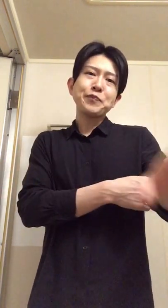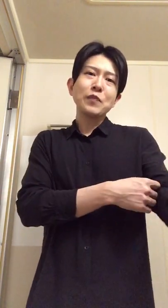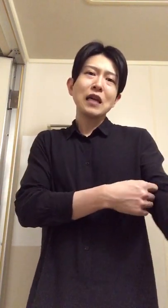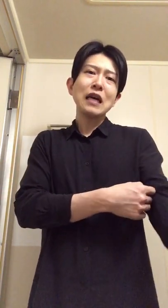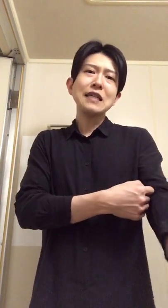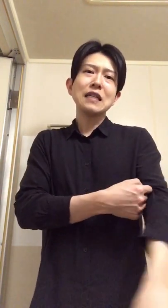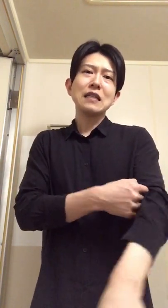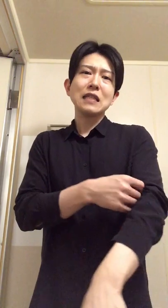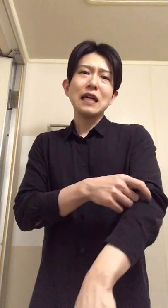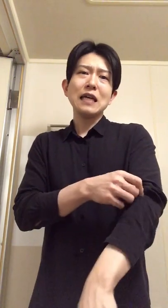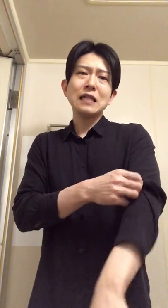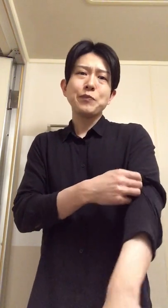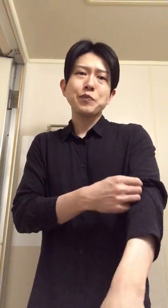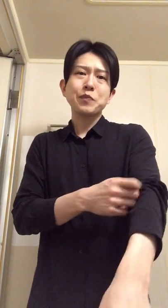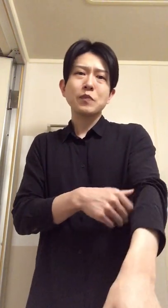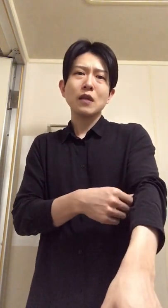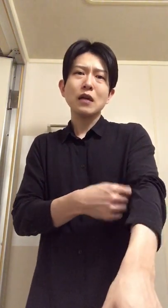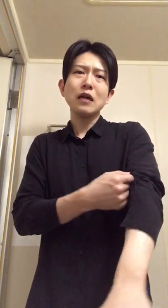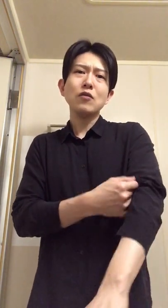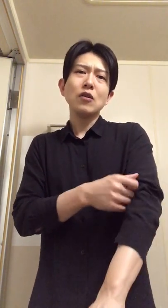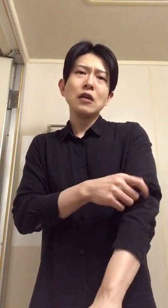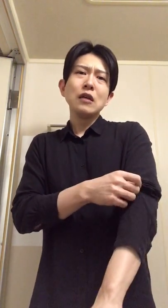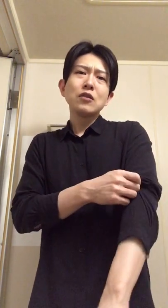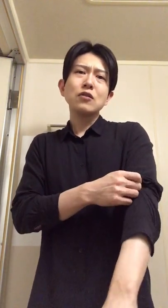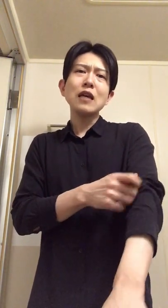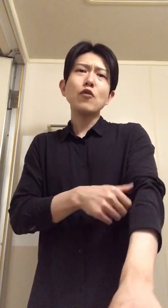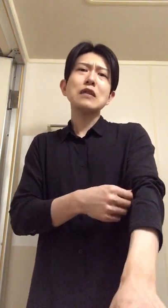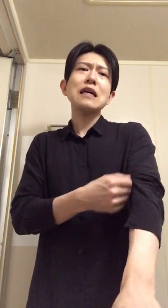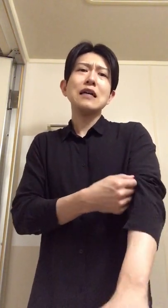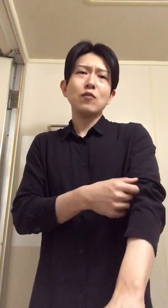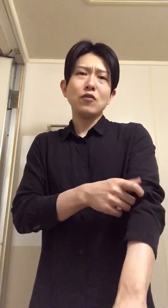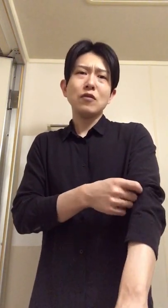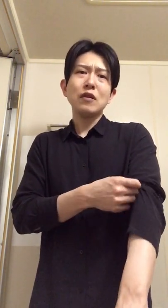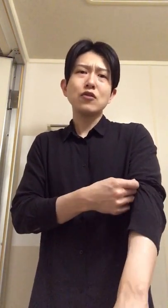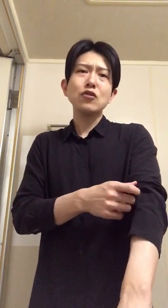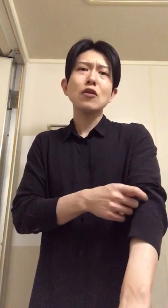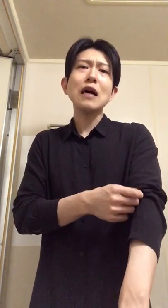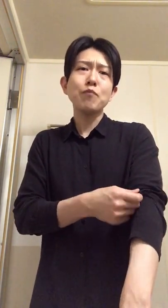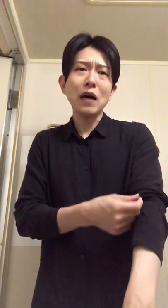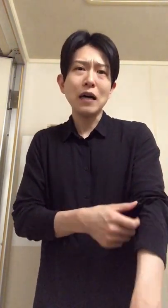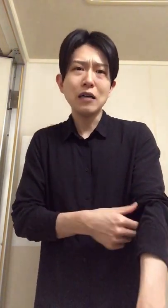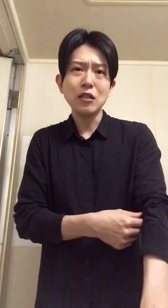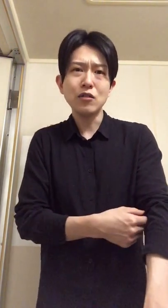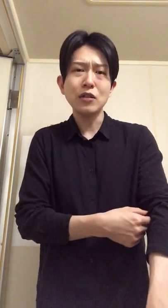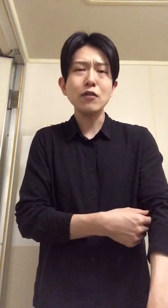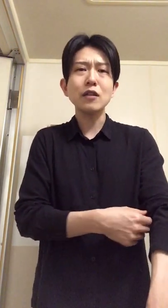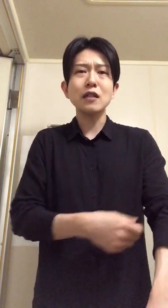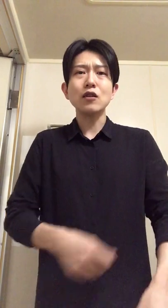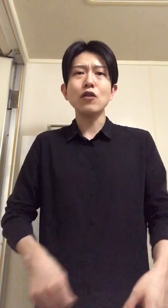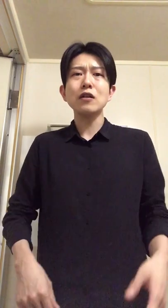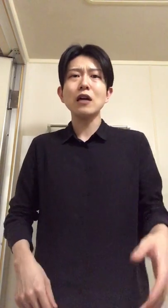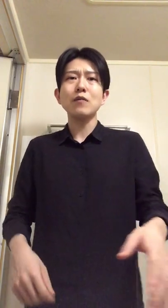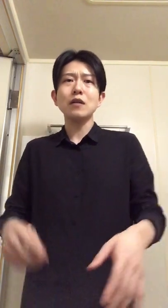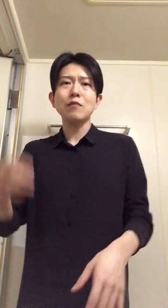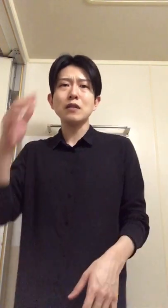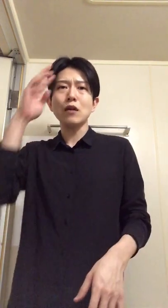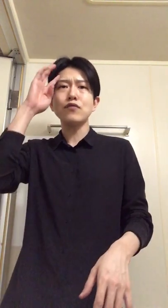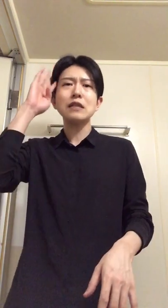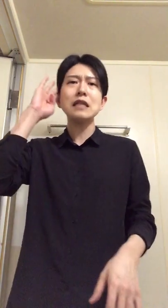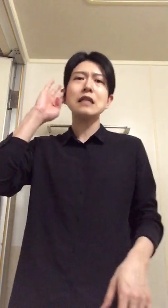なんか書いちゃってさあのすげーもったいないと思うなんか中途半端やるんだったらさや礼ぐらいまでさふっり入